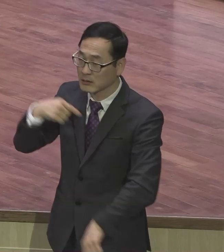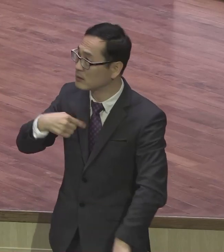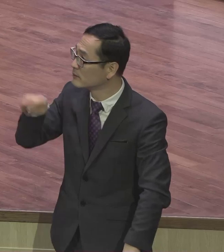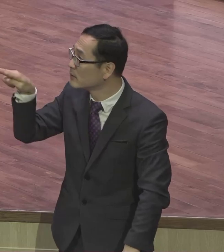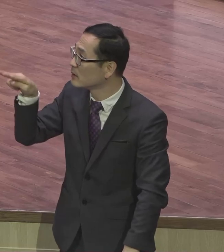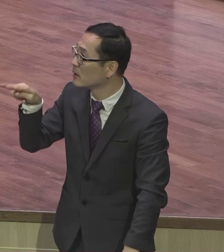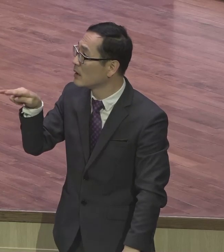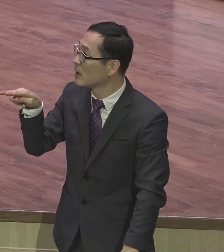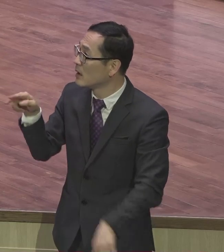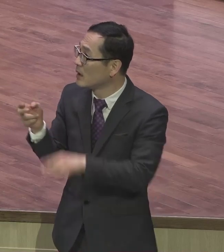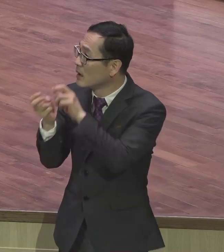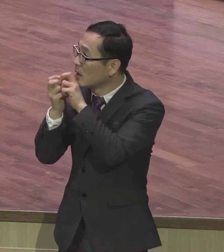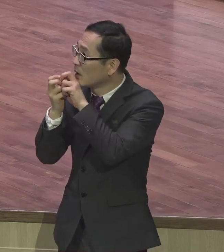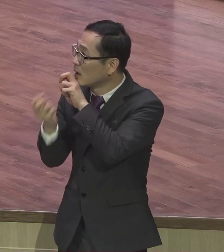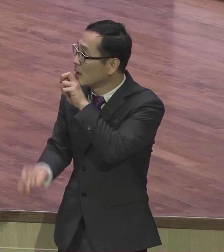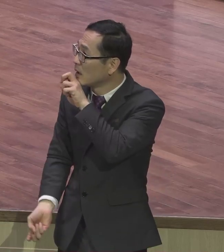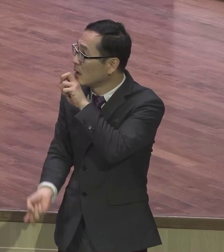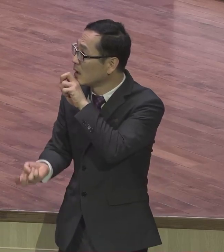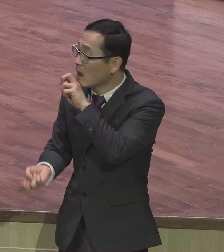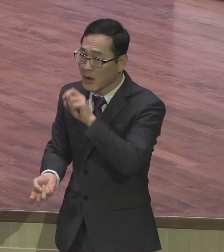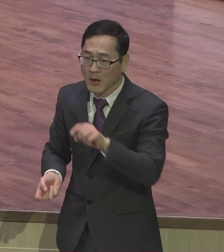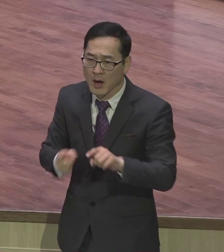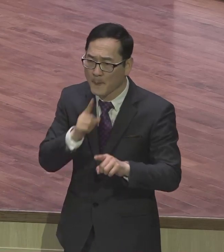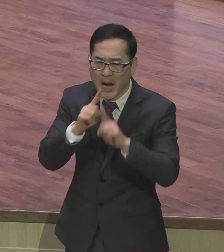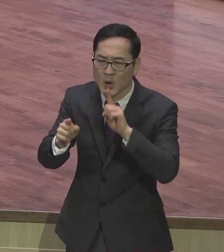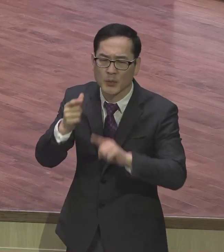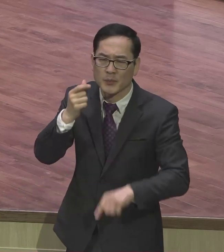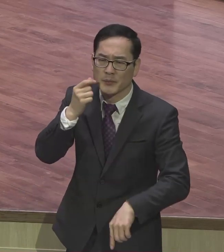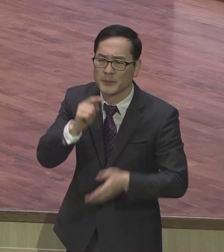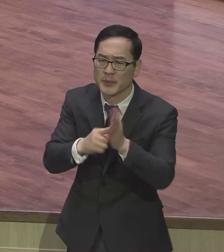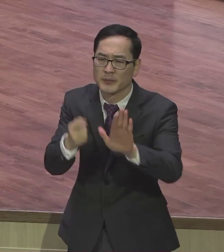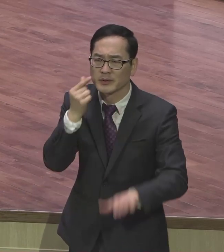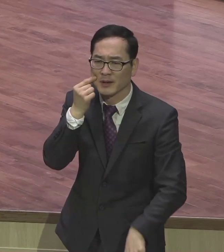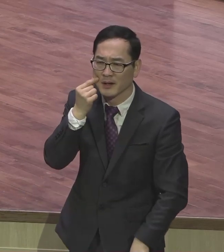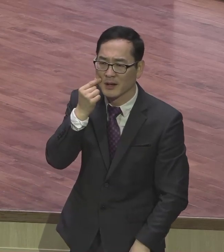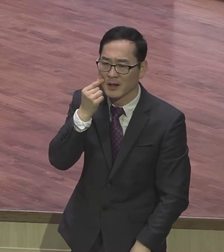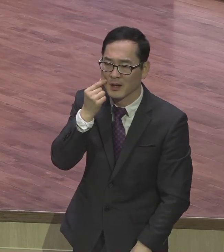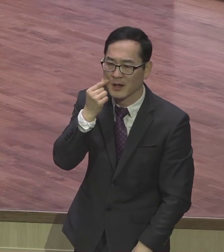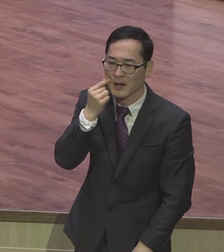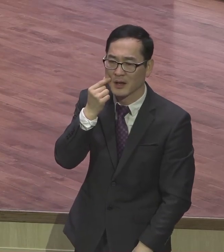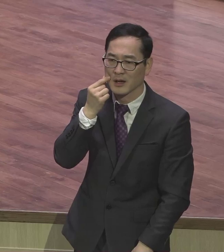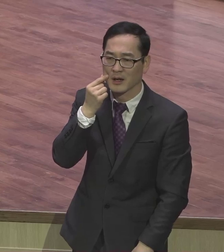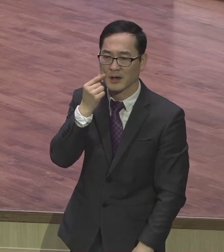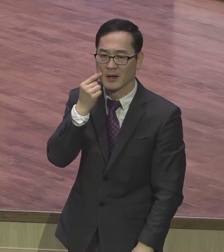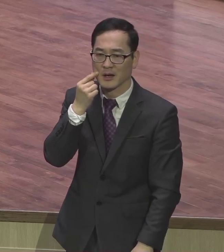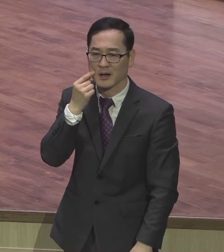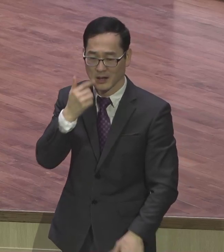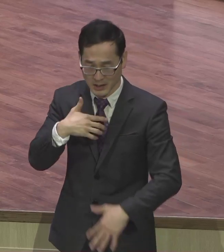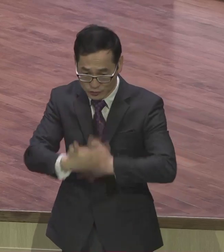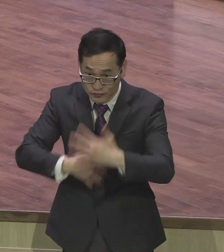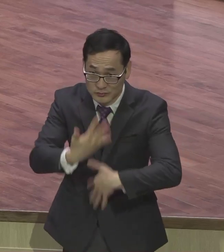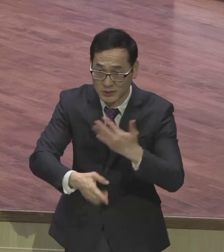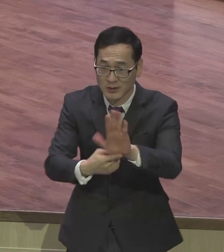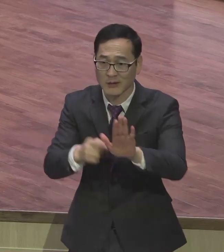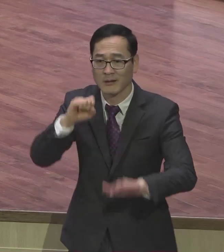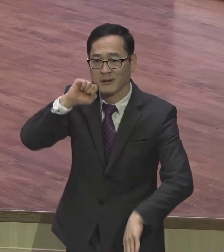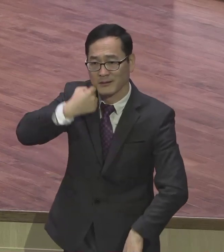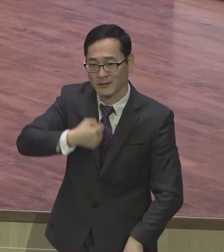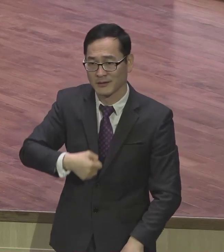이 고백을 한 거예요 바울은 오히려 뭐라고 그랬습니까 이 보고나서 천국 빨리 가고